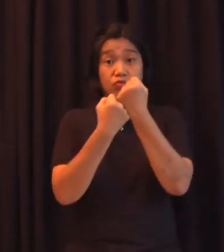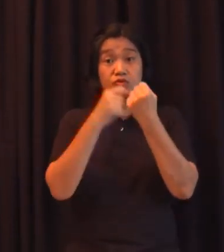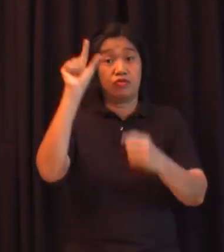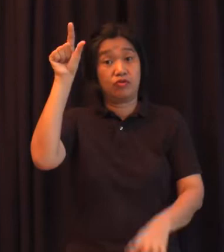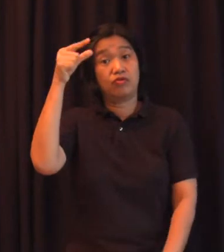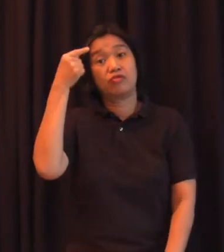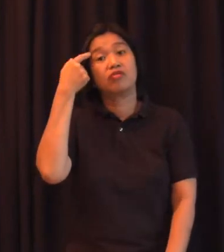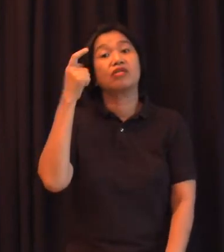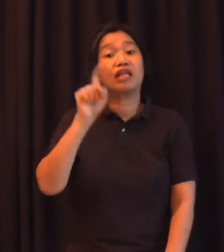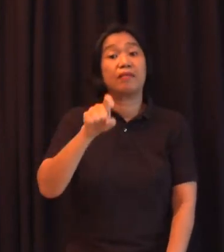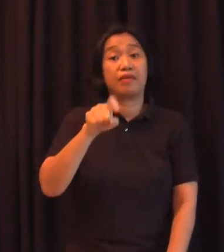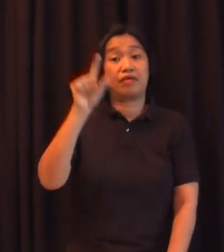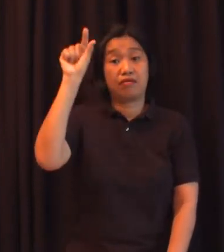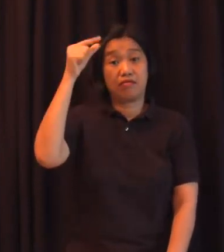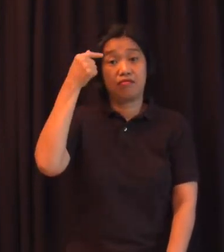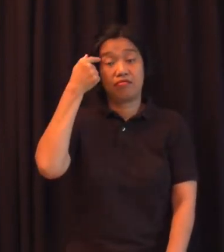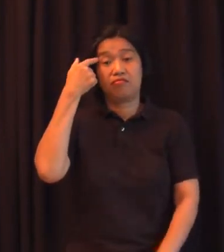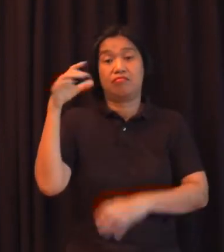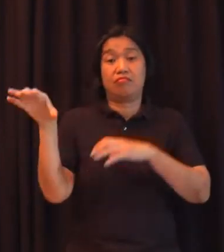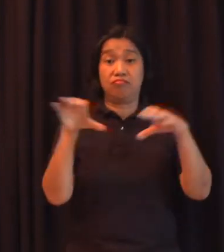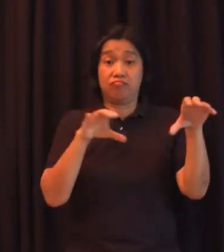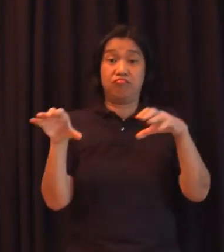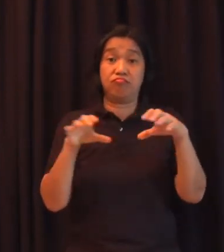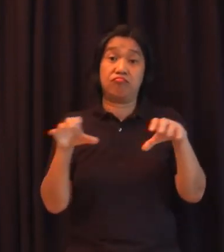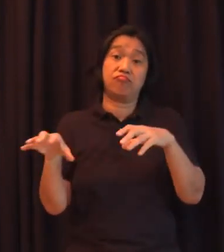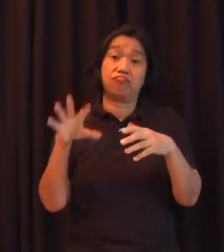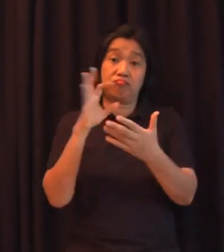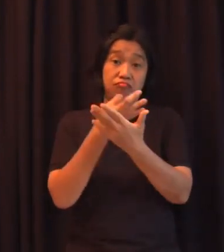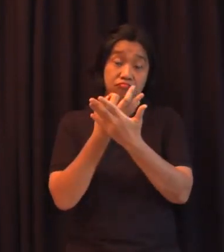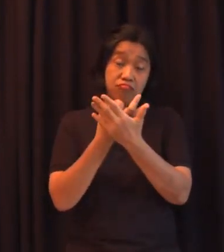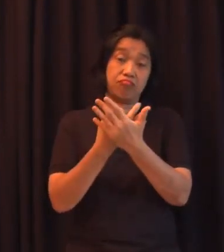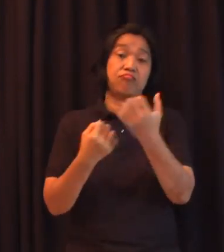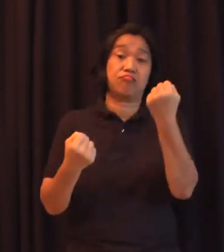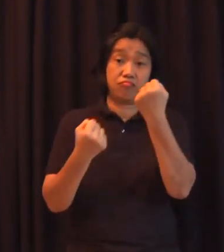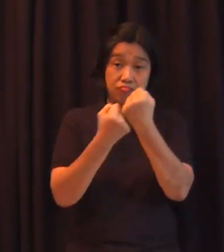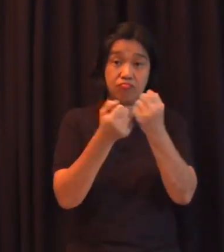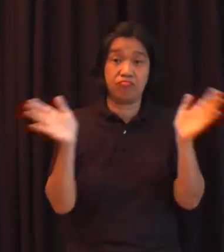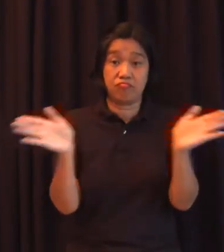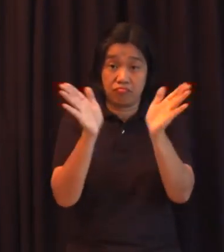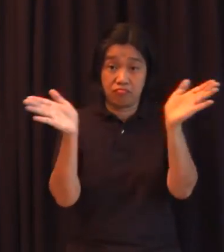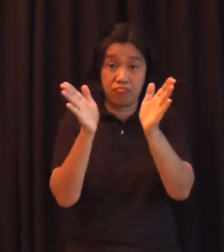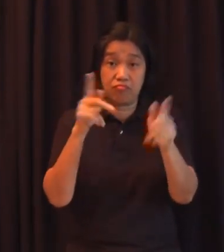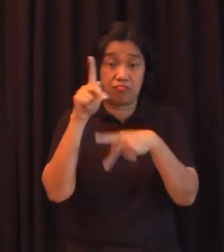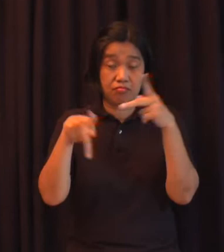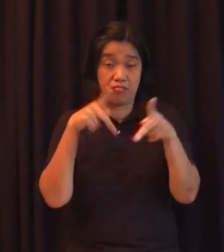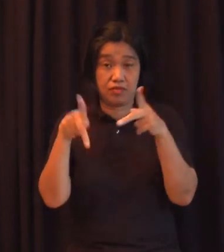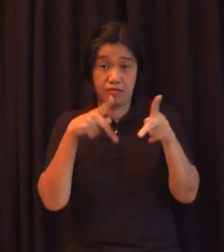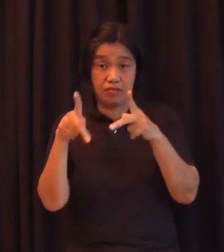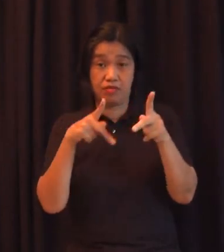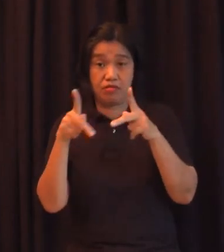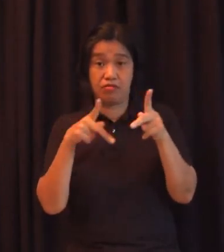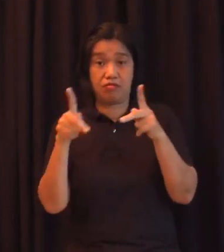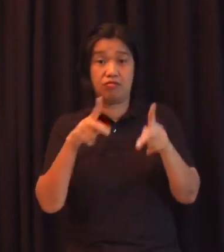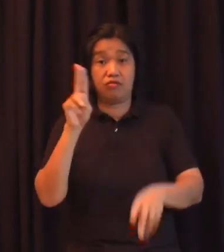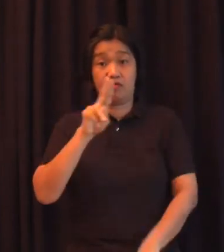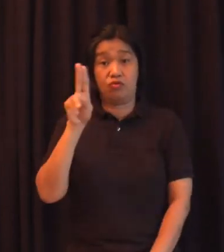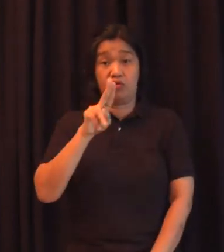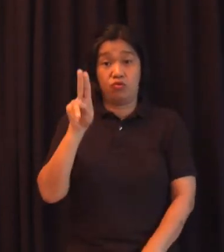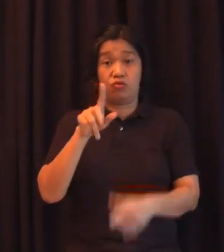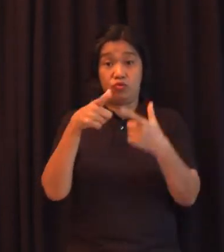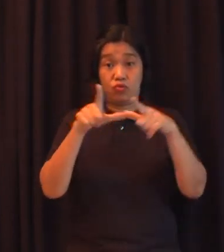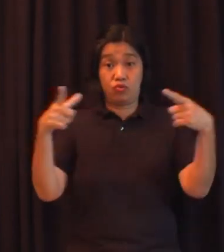gumitilos nagpo-pondo humihikayat sa mga tao na gamitin yung pambansang wika sa